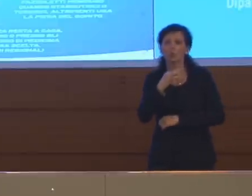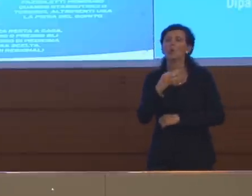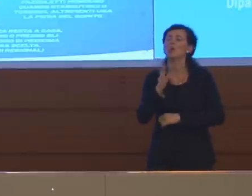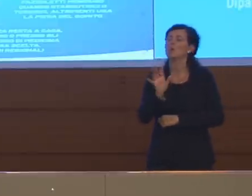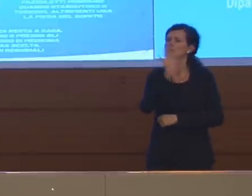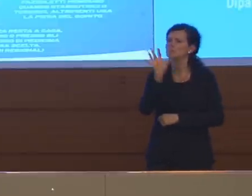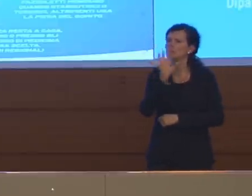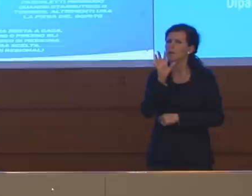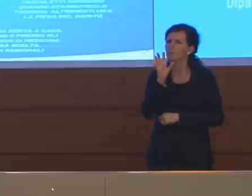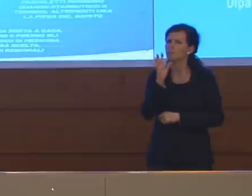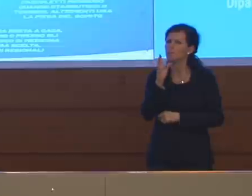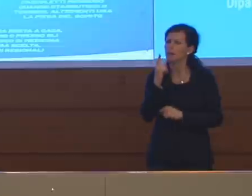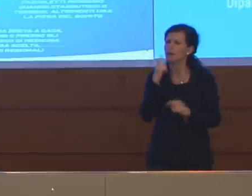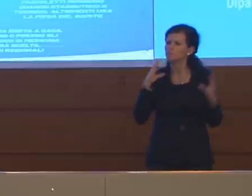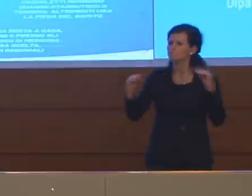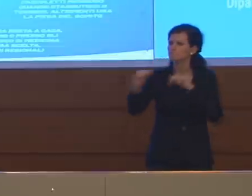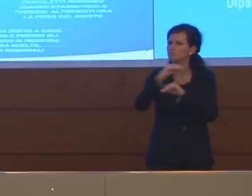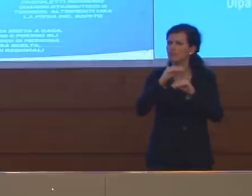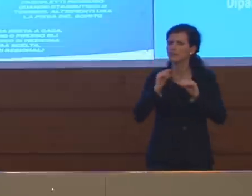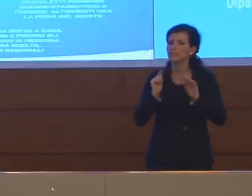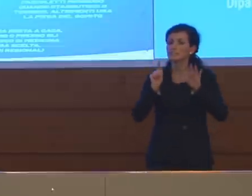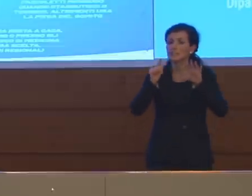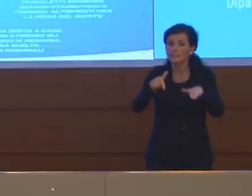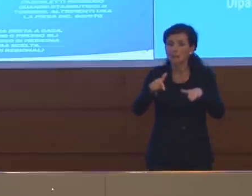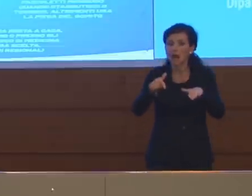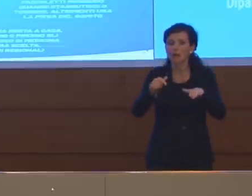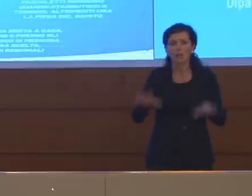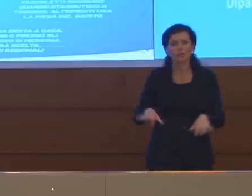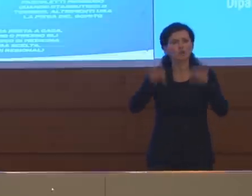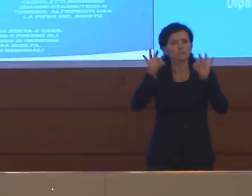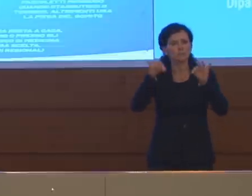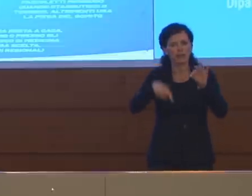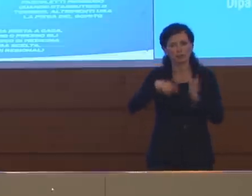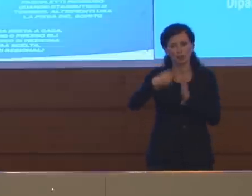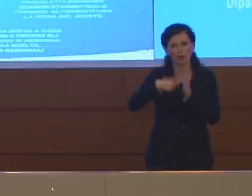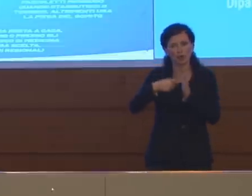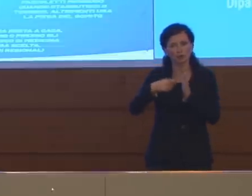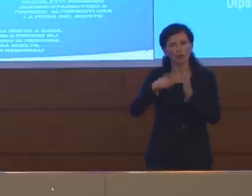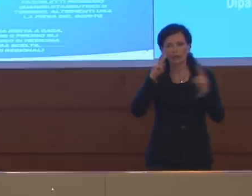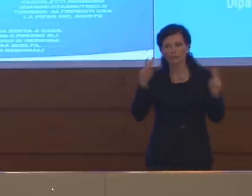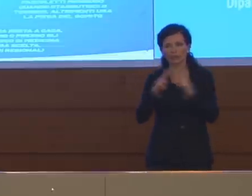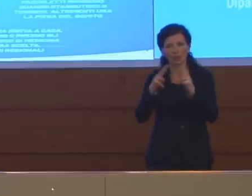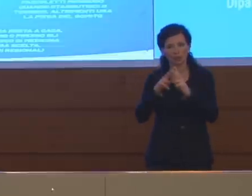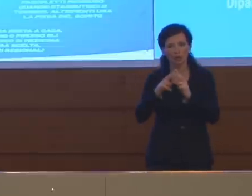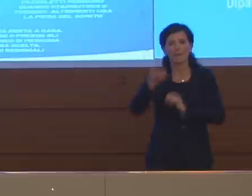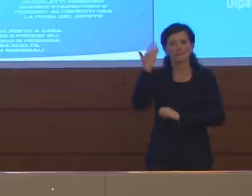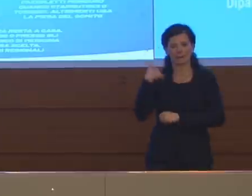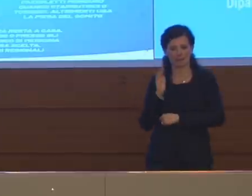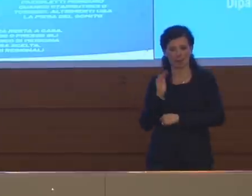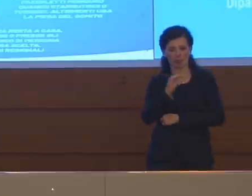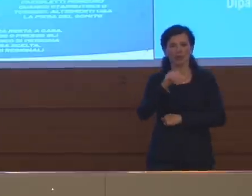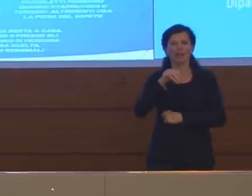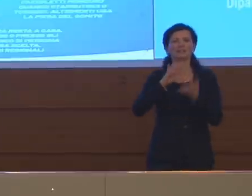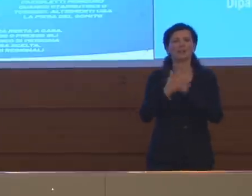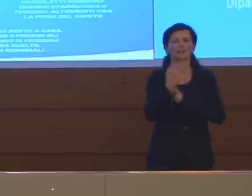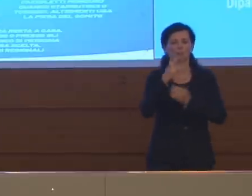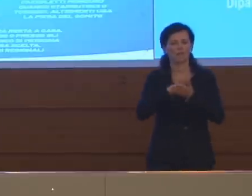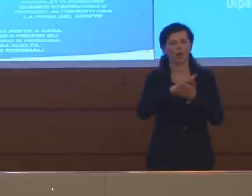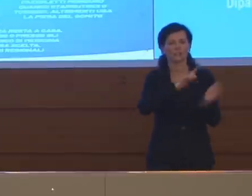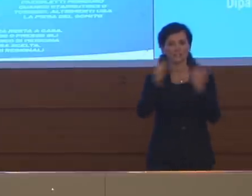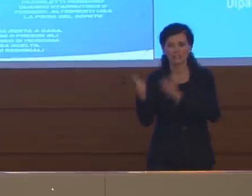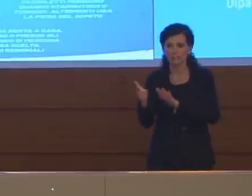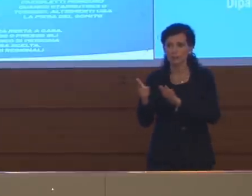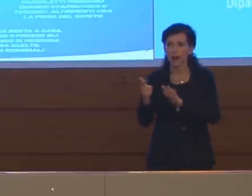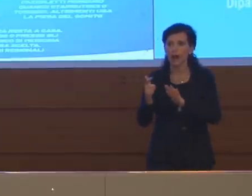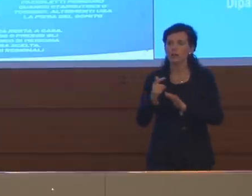sospendere dalla settimana prossima questi incontri, prima quotidiani, adesso bisettimanali, con il Dipartimento della Protezione Civile.